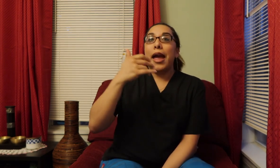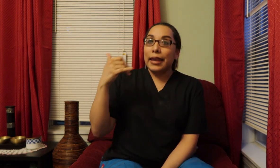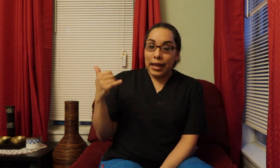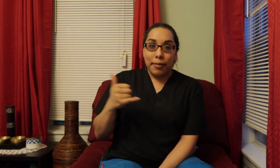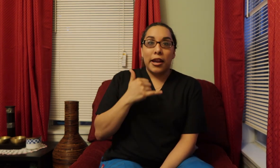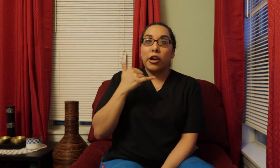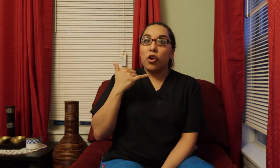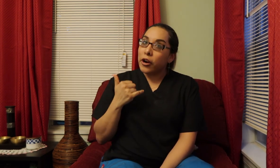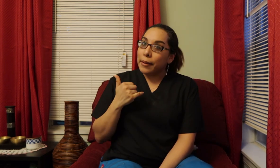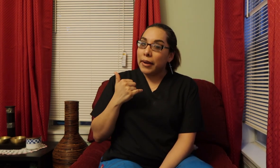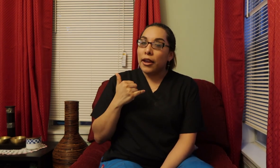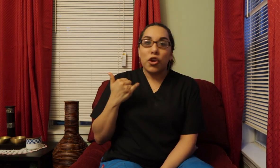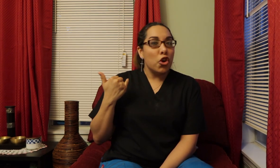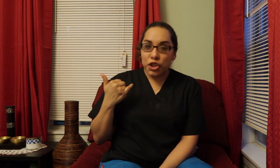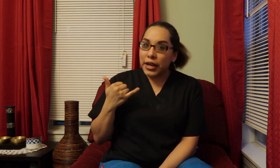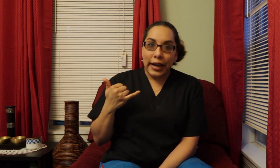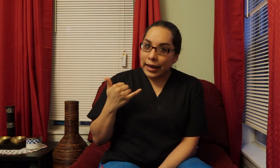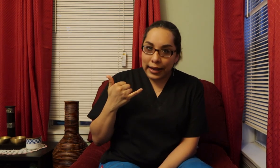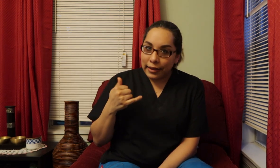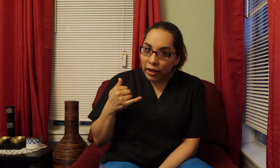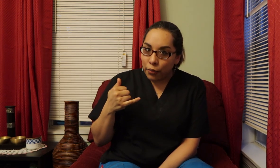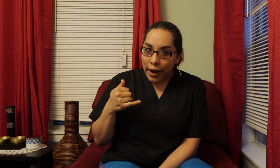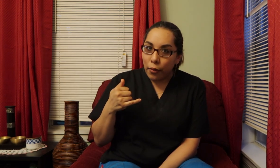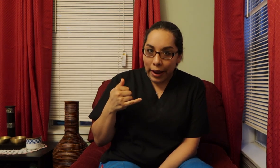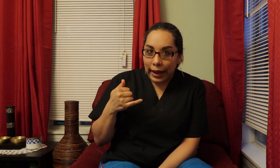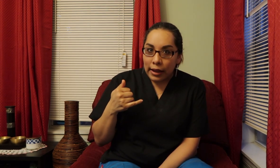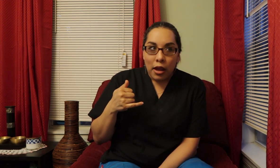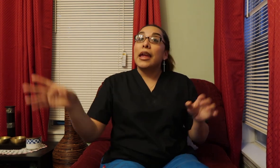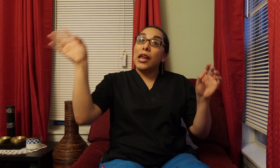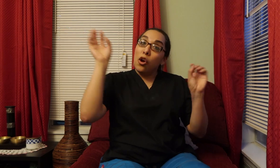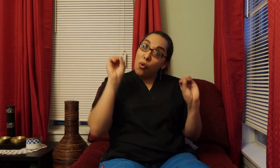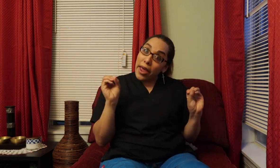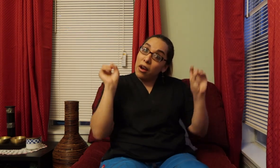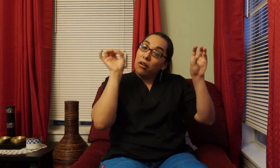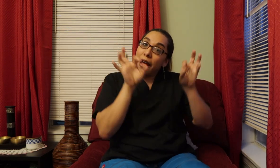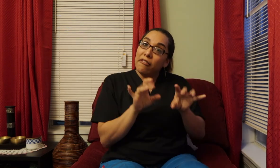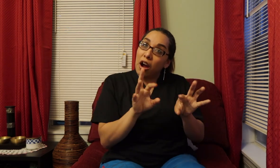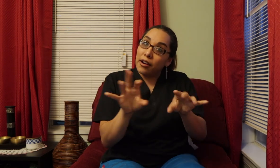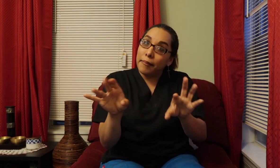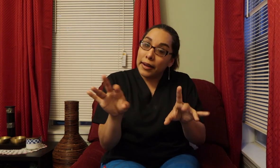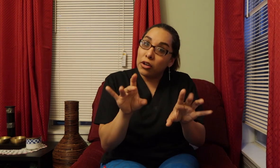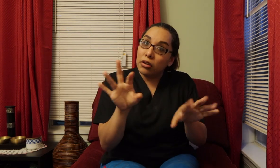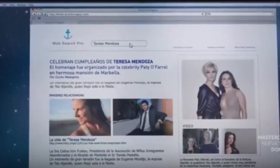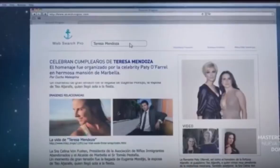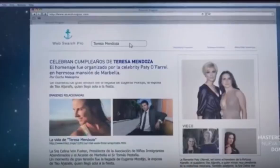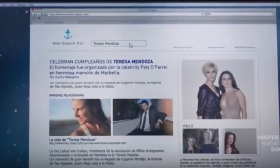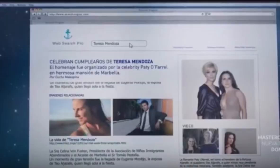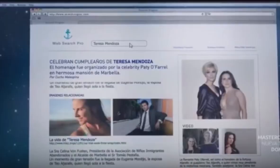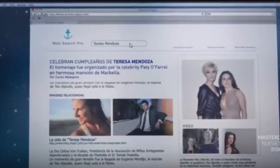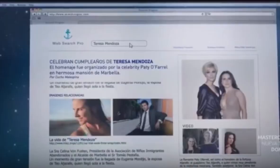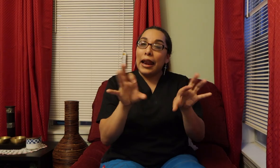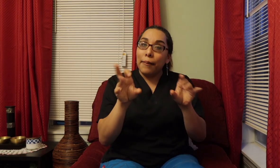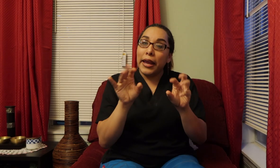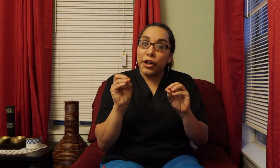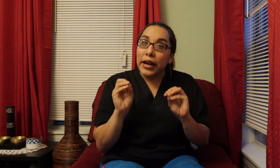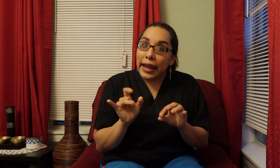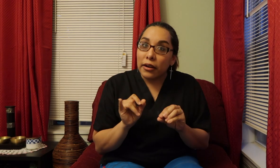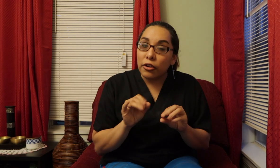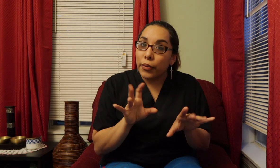aquí Viene recógeme You know she ain't gonna Get there right away Y luego Have gone on my little Like Dial of internet Or